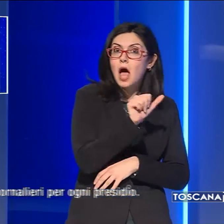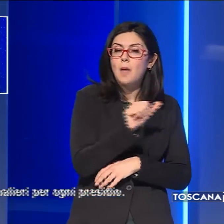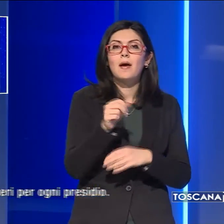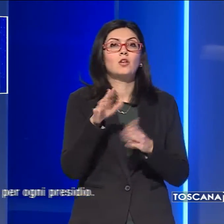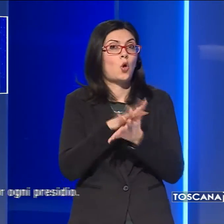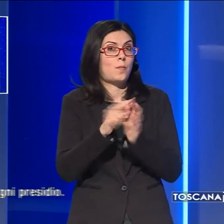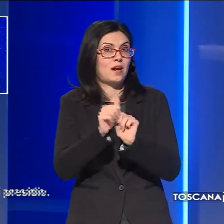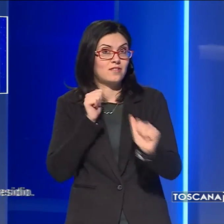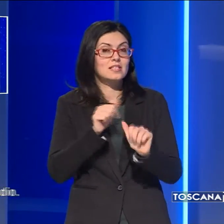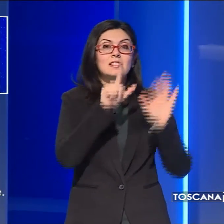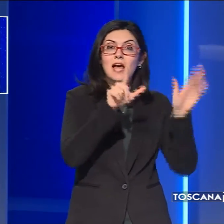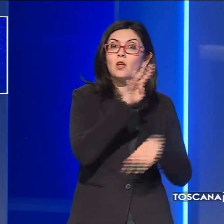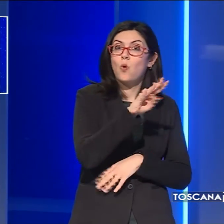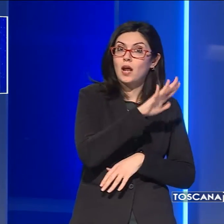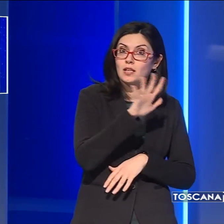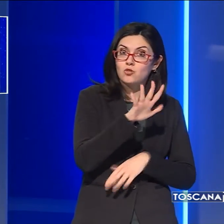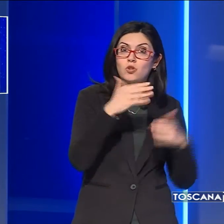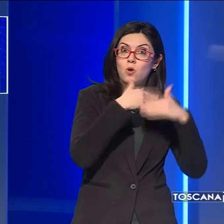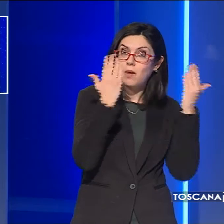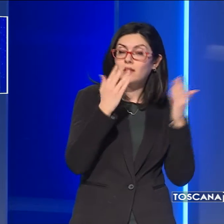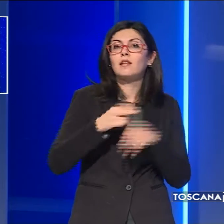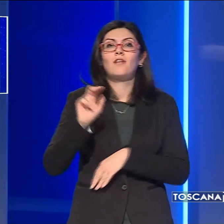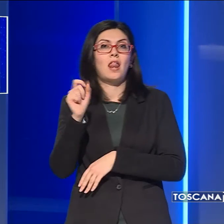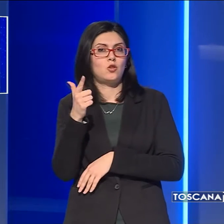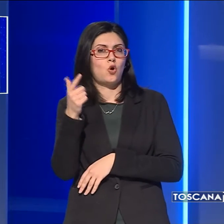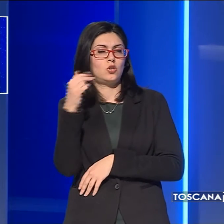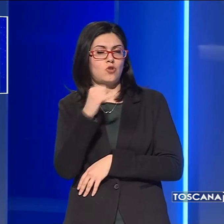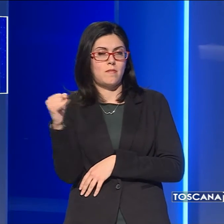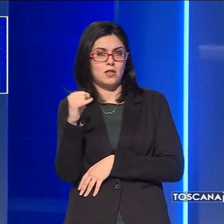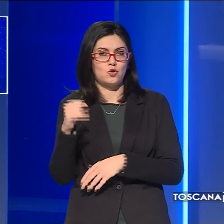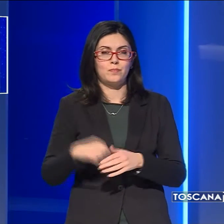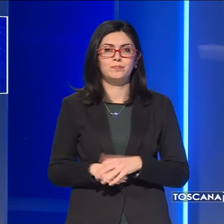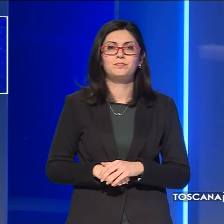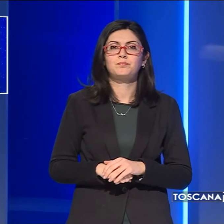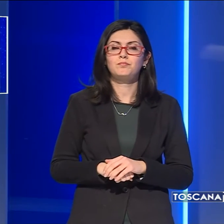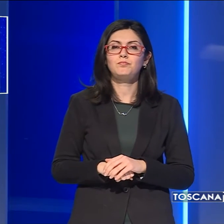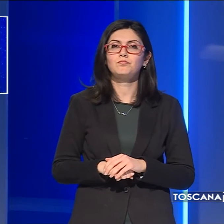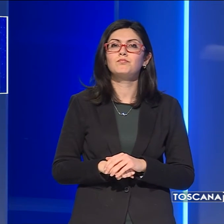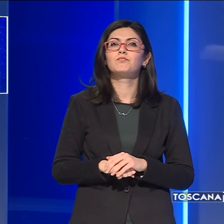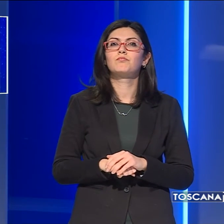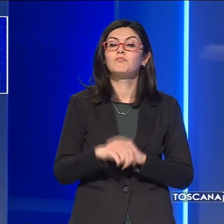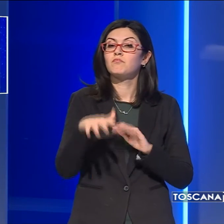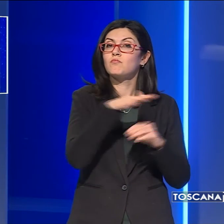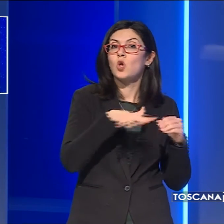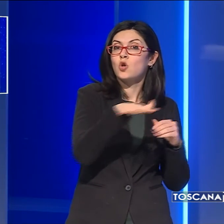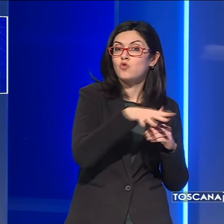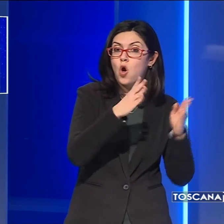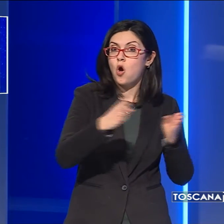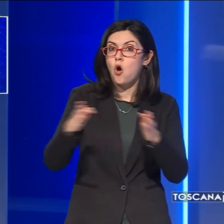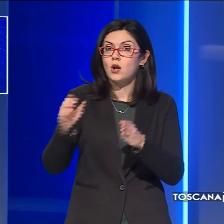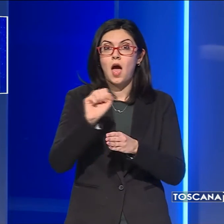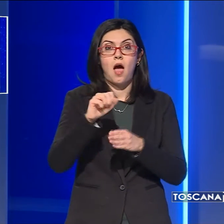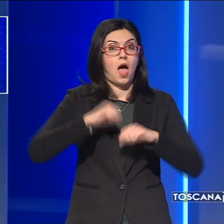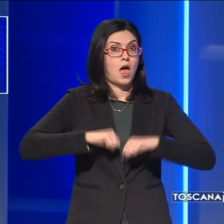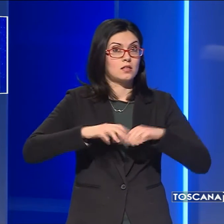dalle 7.45 alle 12.30. Per ogni zona distretto dell'azienda sono